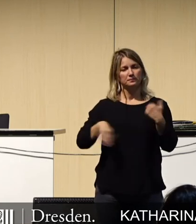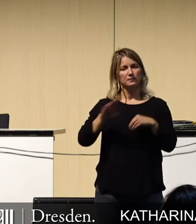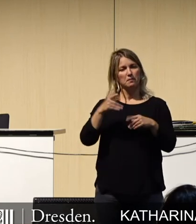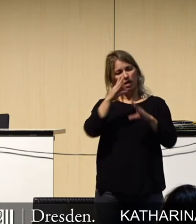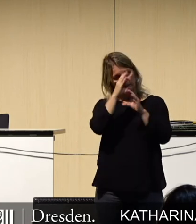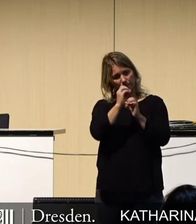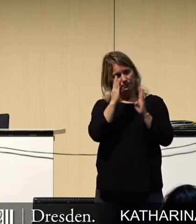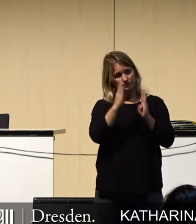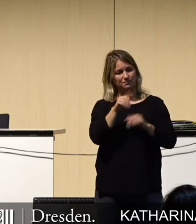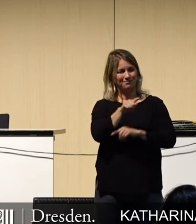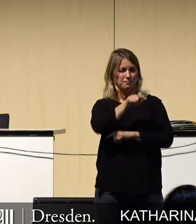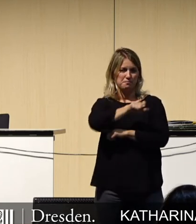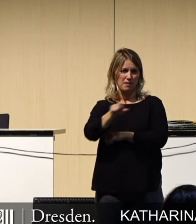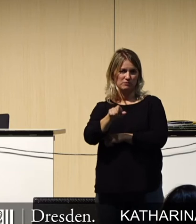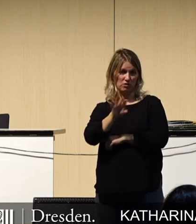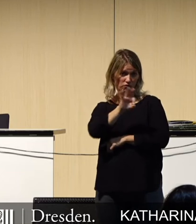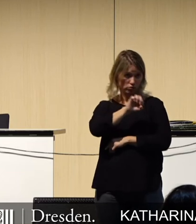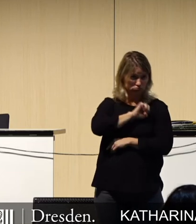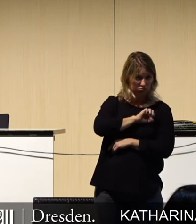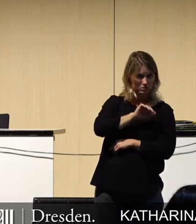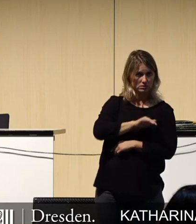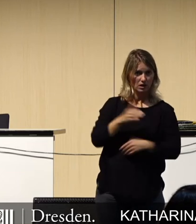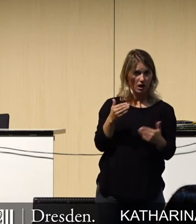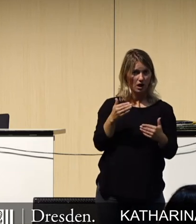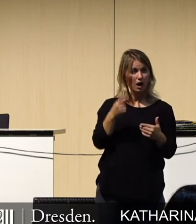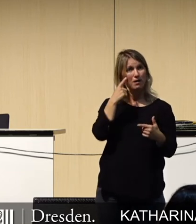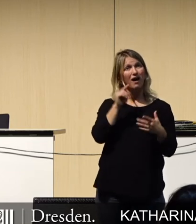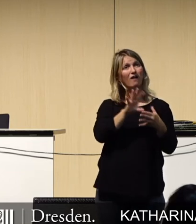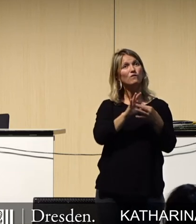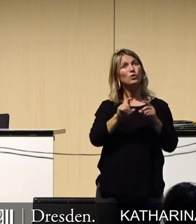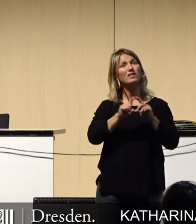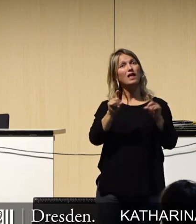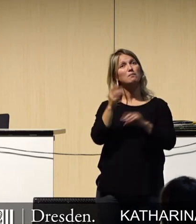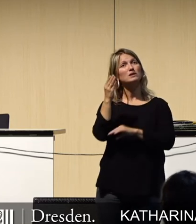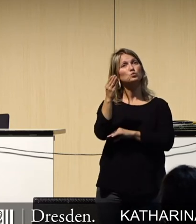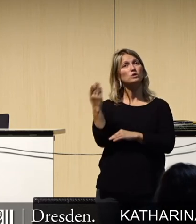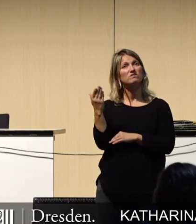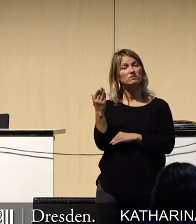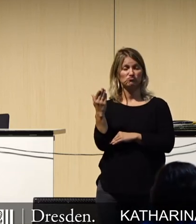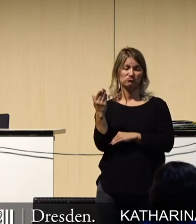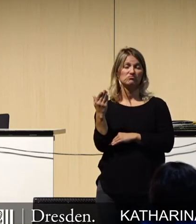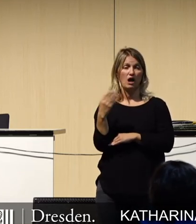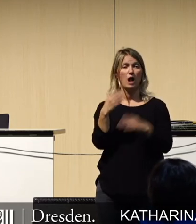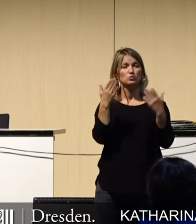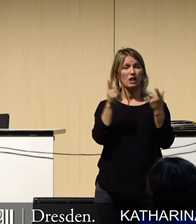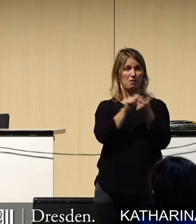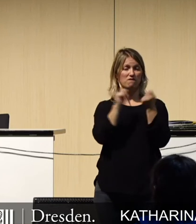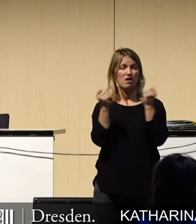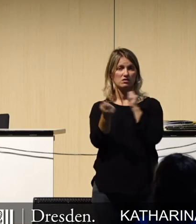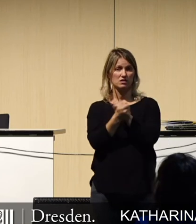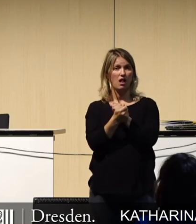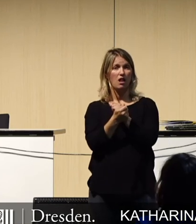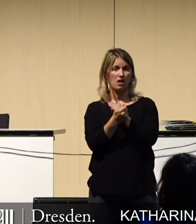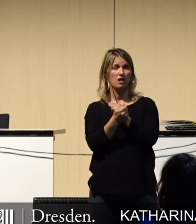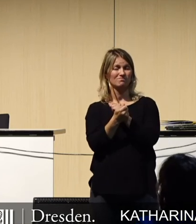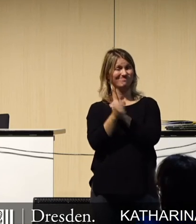konzentrieren und ich glaube, was die Zukunft betrifft, wird der Klimawandel definitiv eine